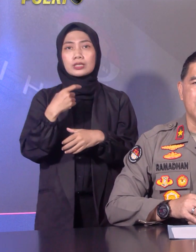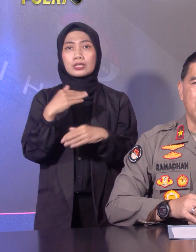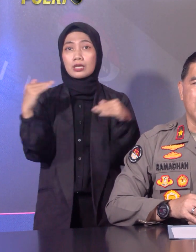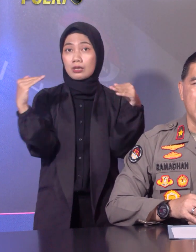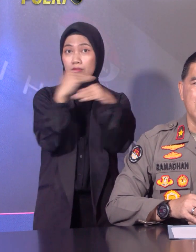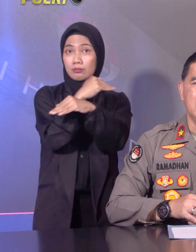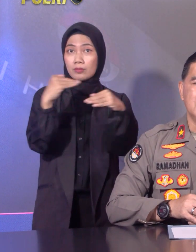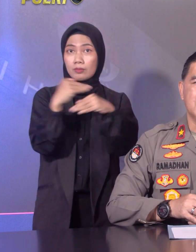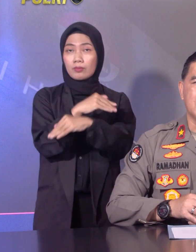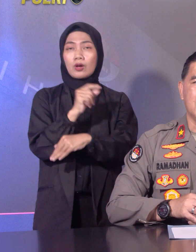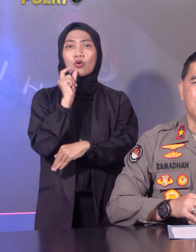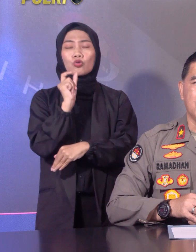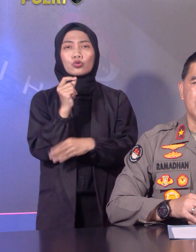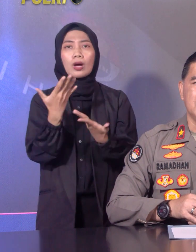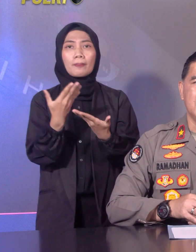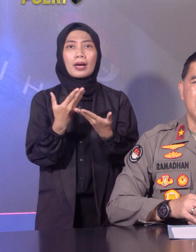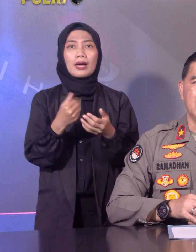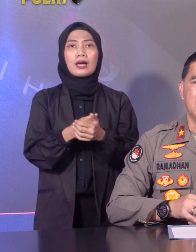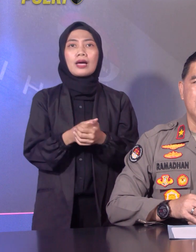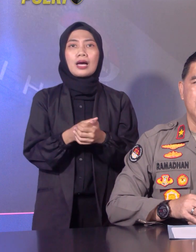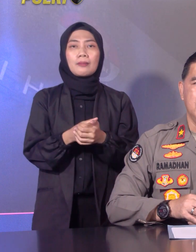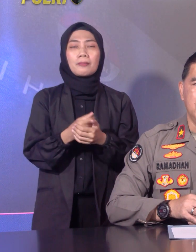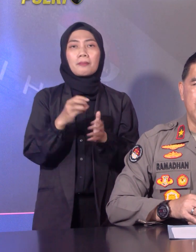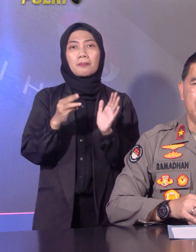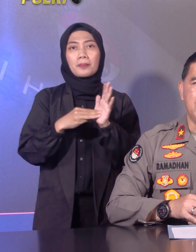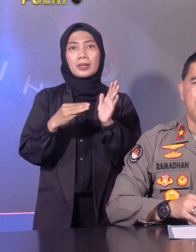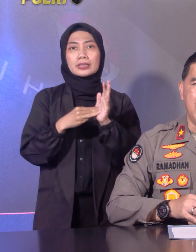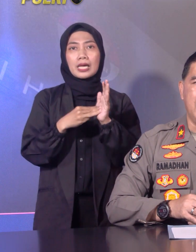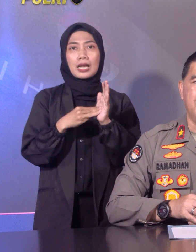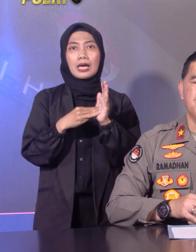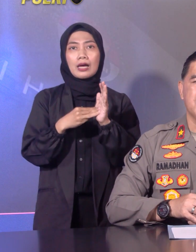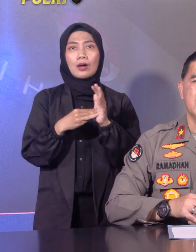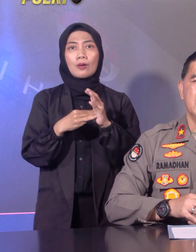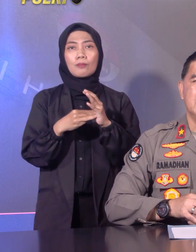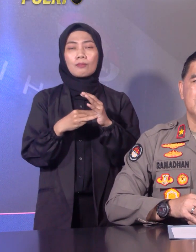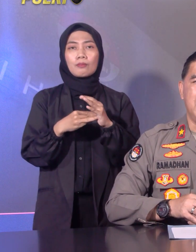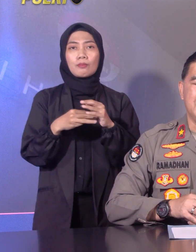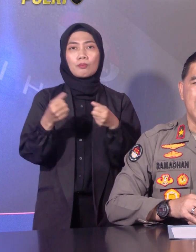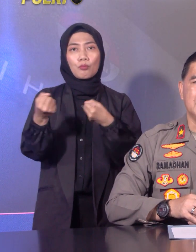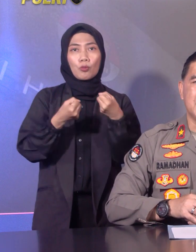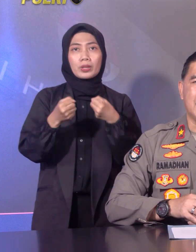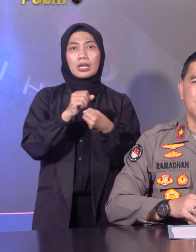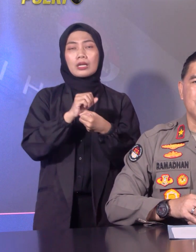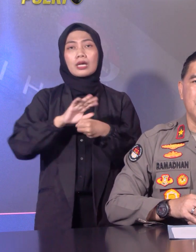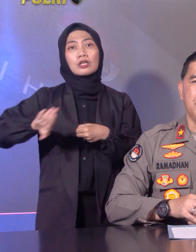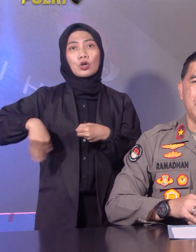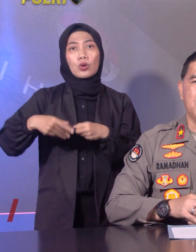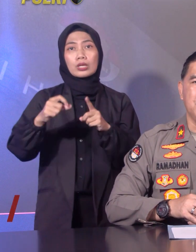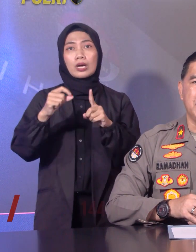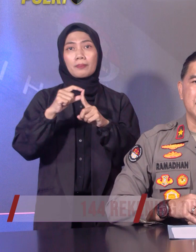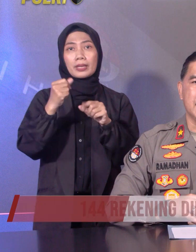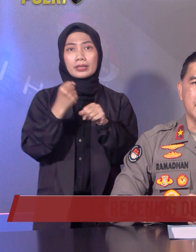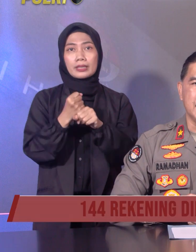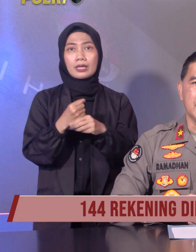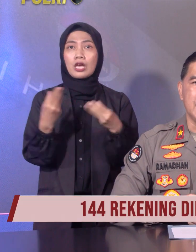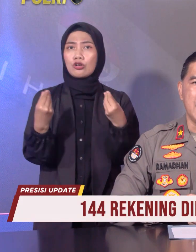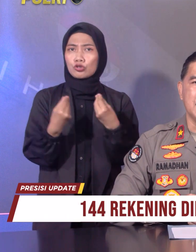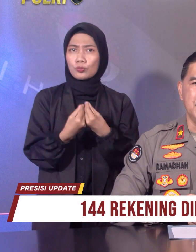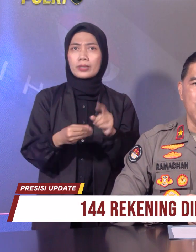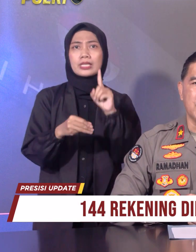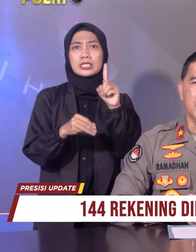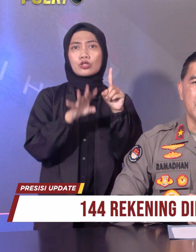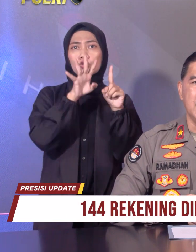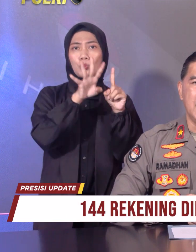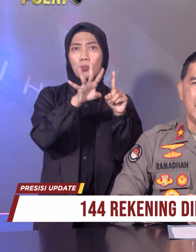PG dan keluarga, serta koordinasi dengan beberapa bank. Sebanyak 144 rekening